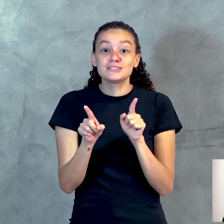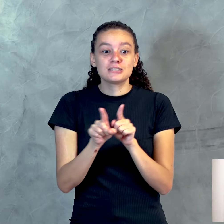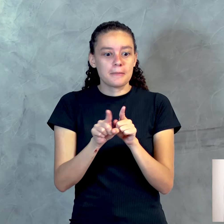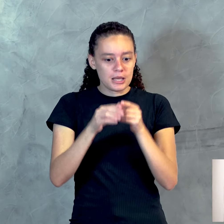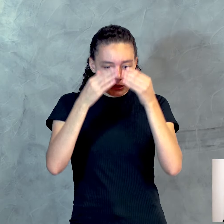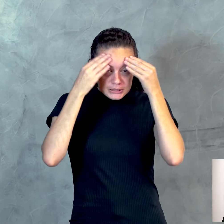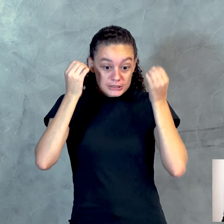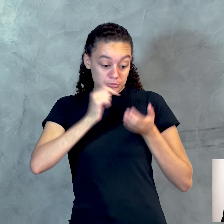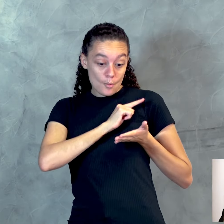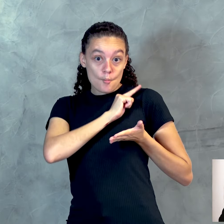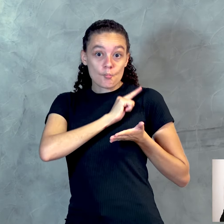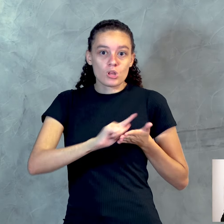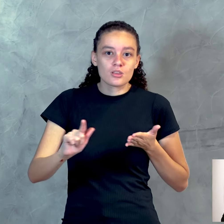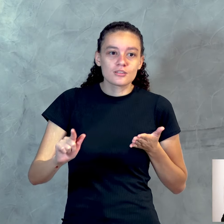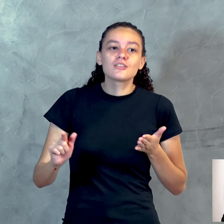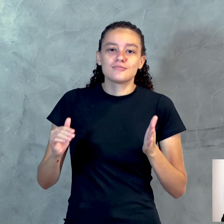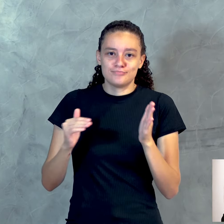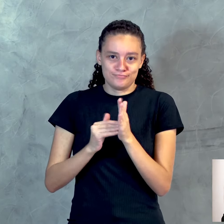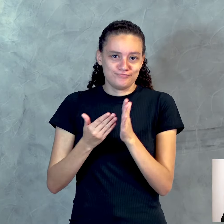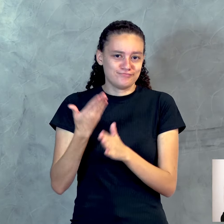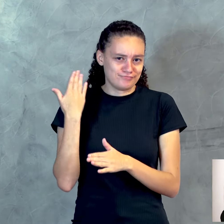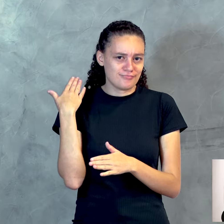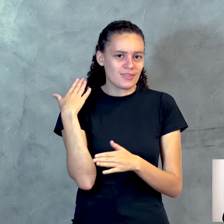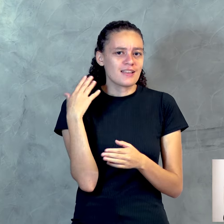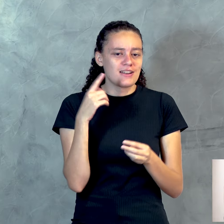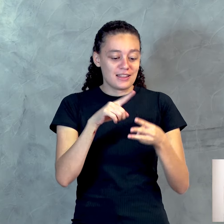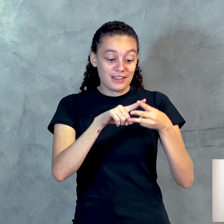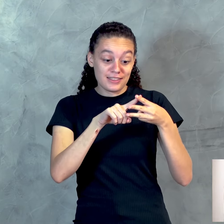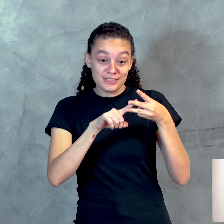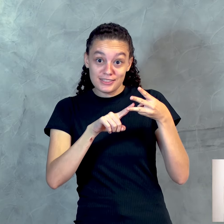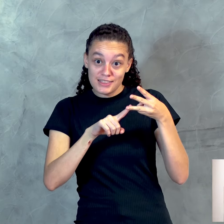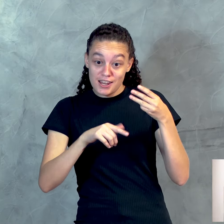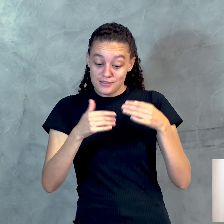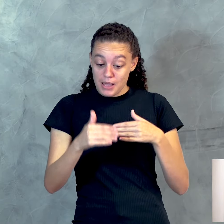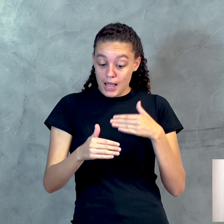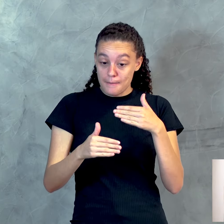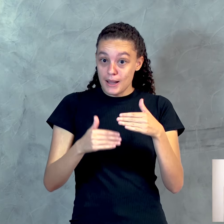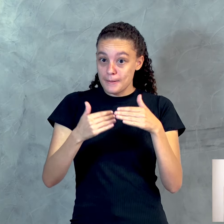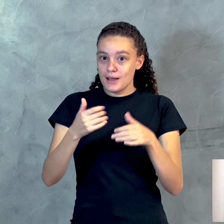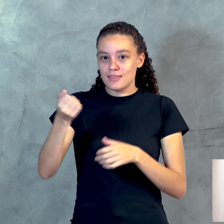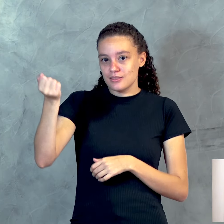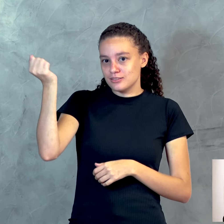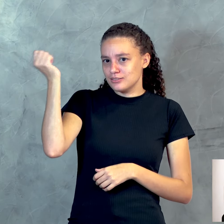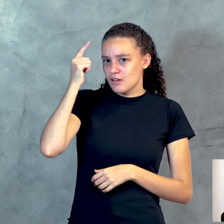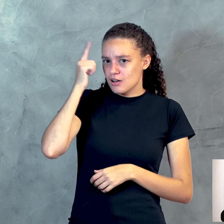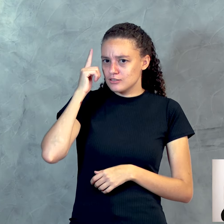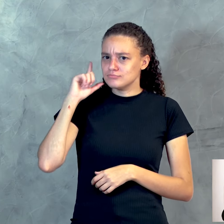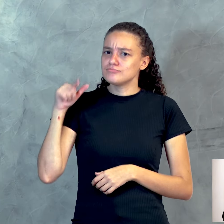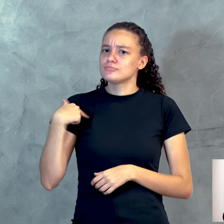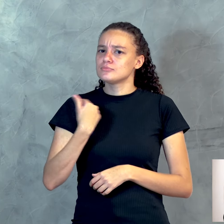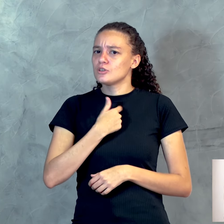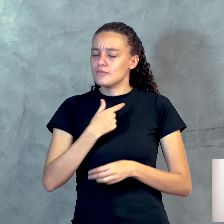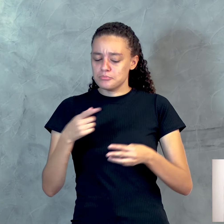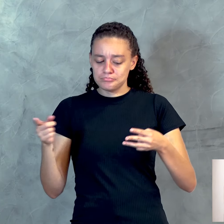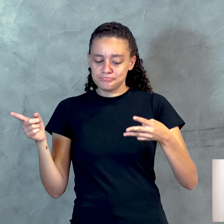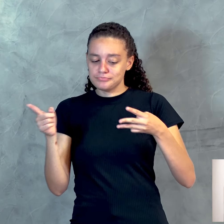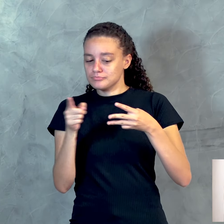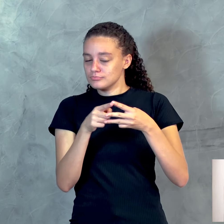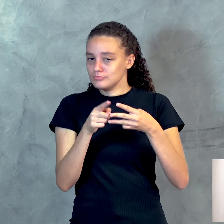nosso último vídeo, porque nós estávamos falando das três etapas da graça e falamos então da etapa de número um, que